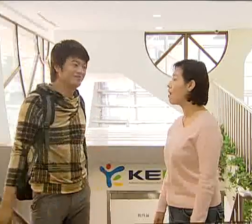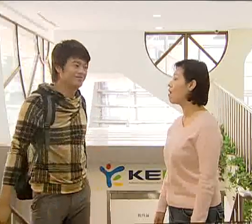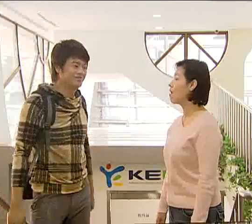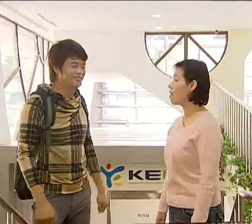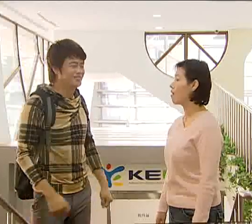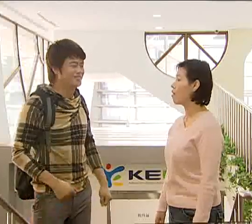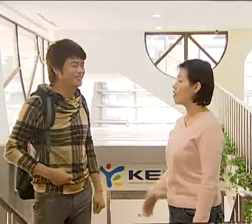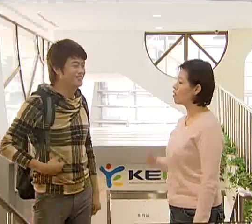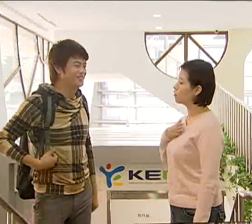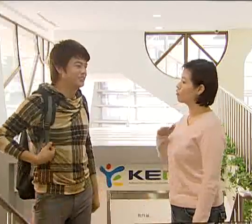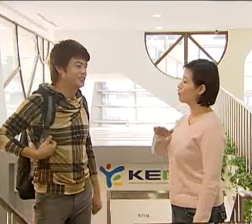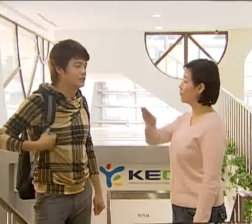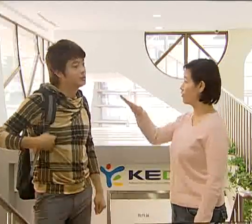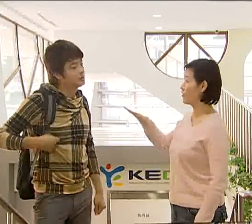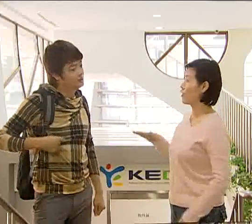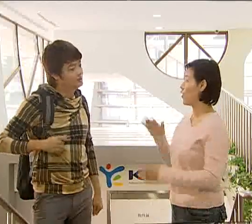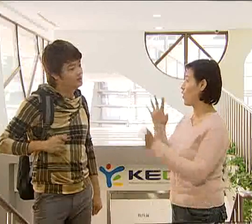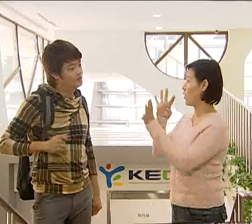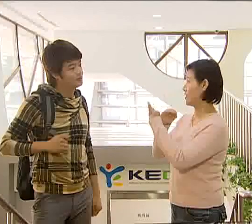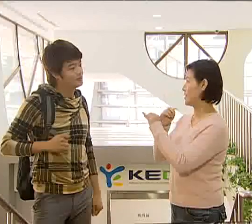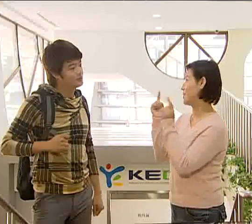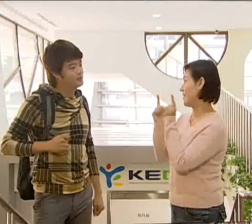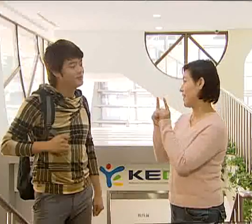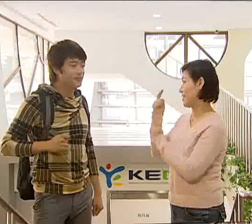우리 언제 만날까요?